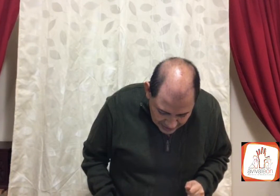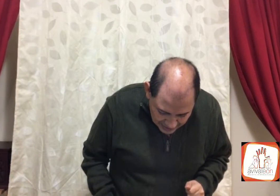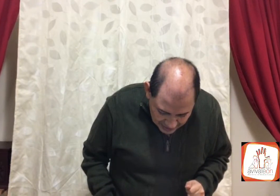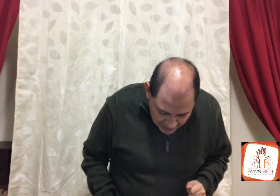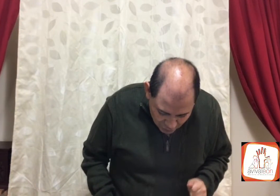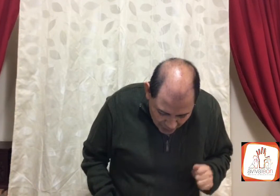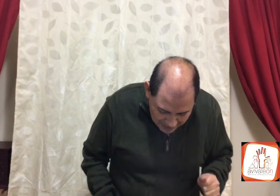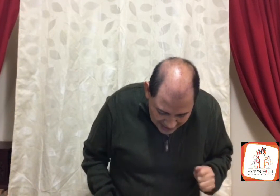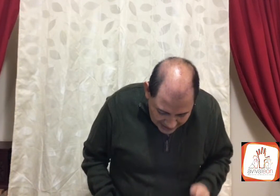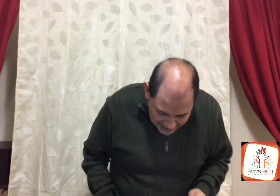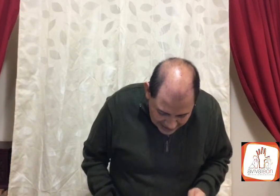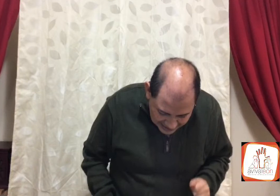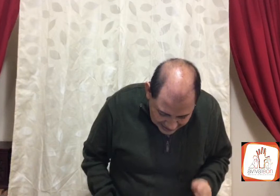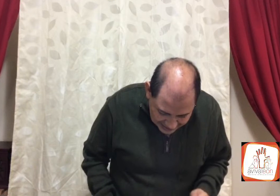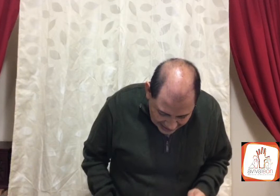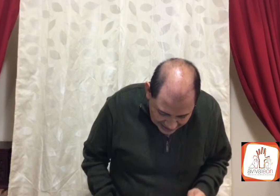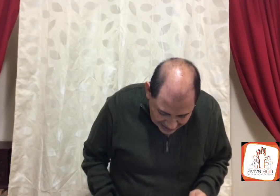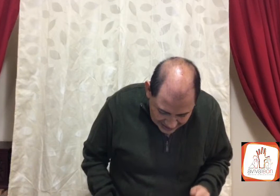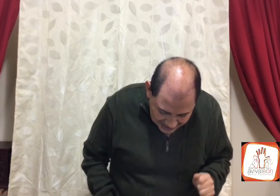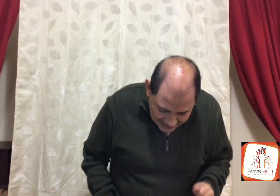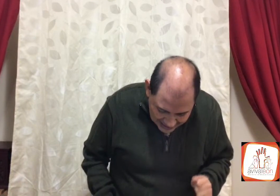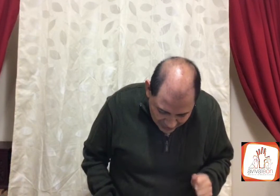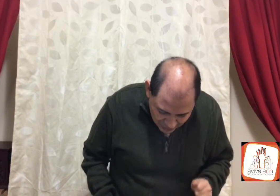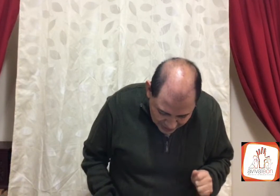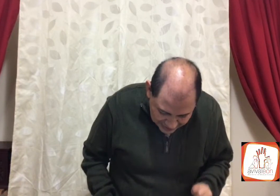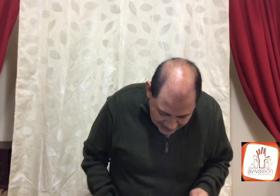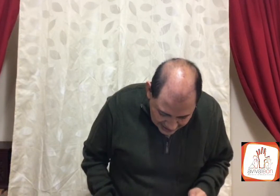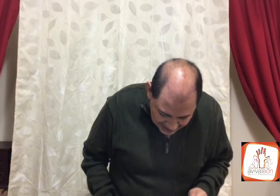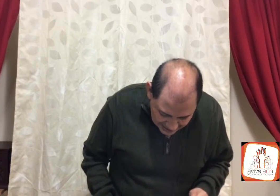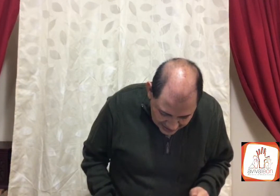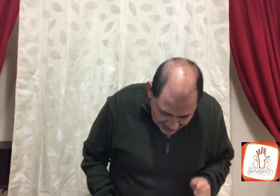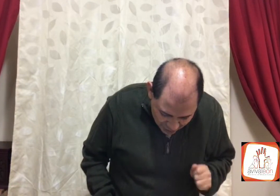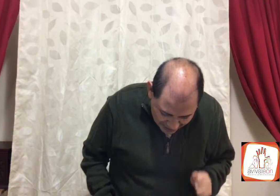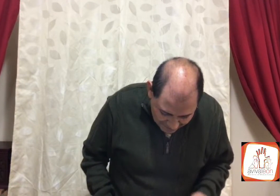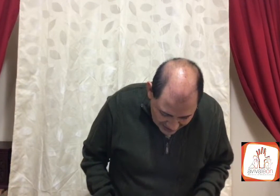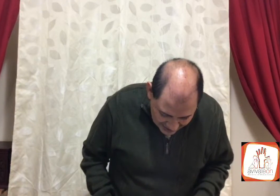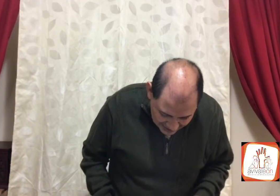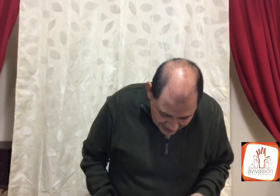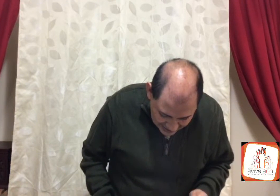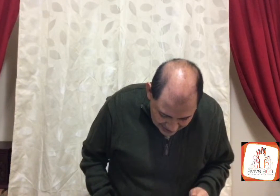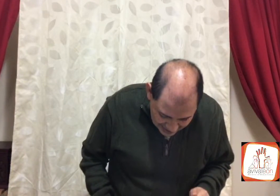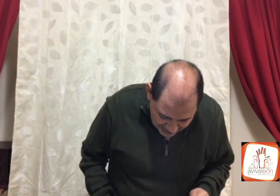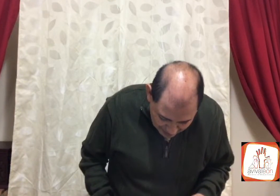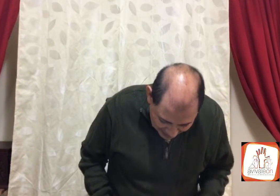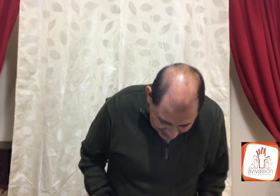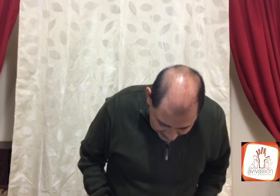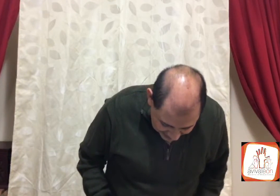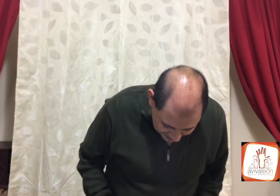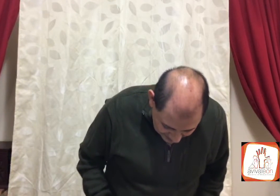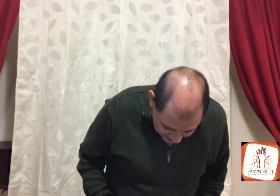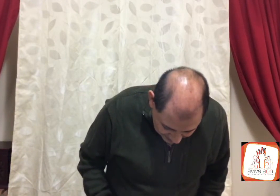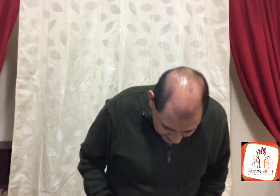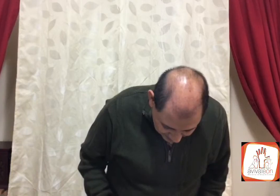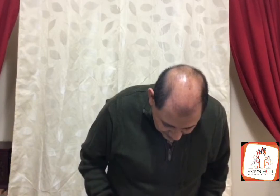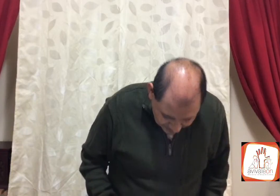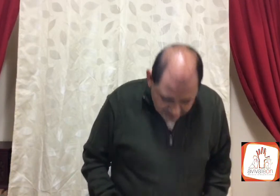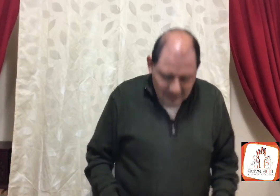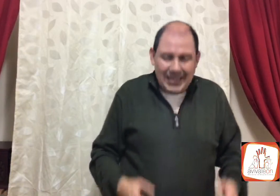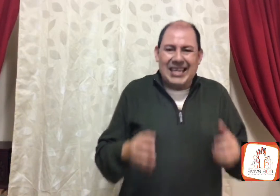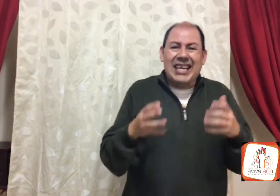no había rey, en Israel, y cada uno hacía, lo que bien, le parecía, qué